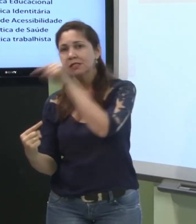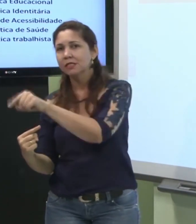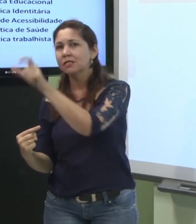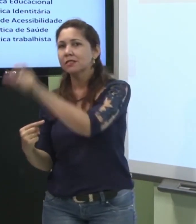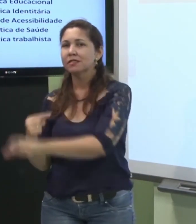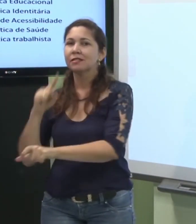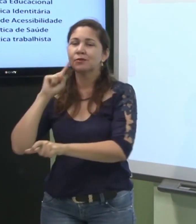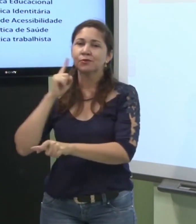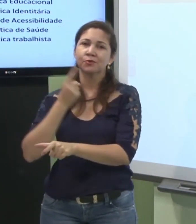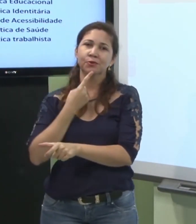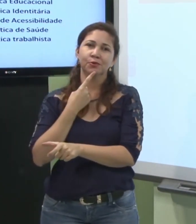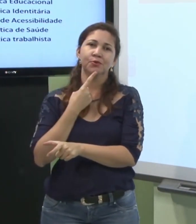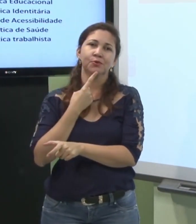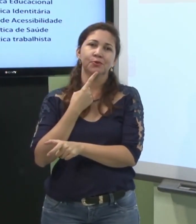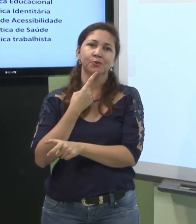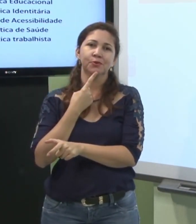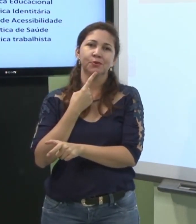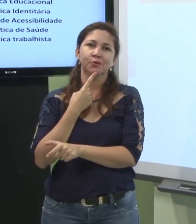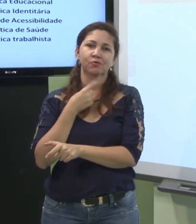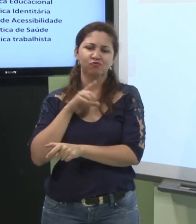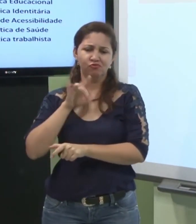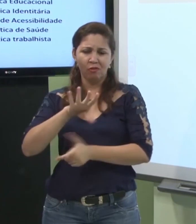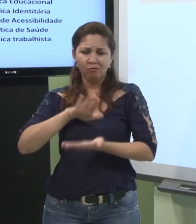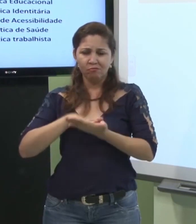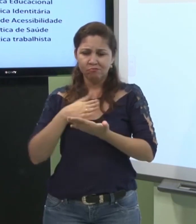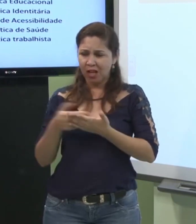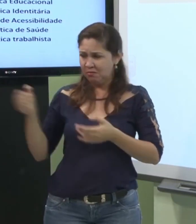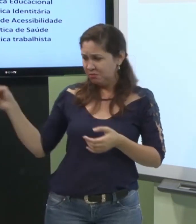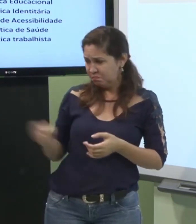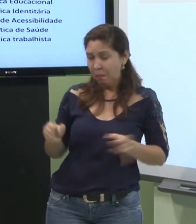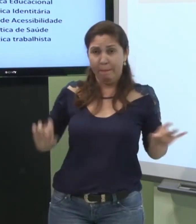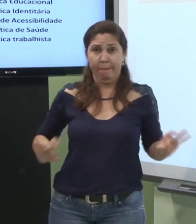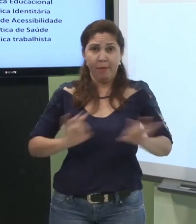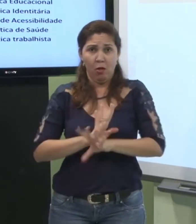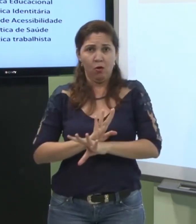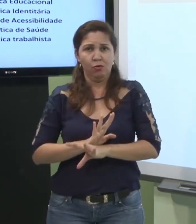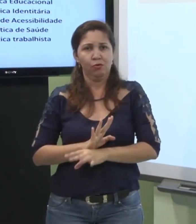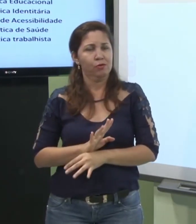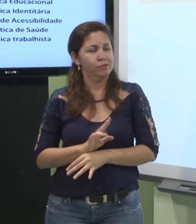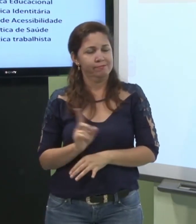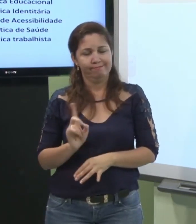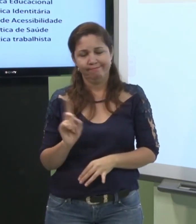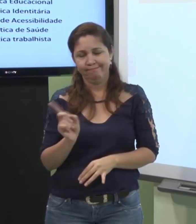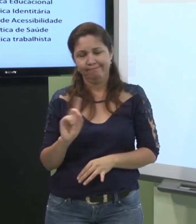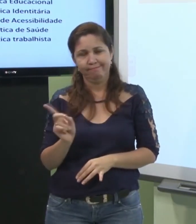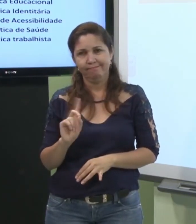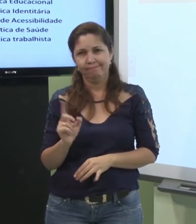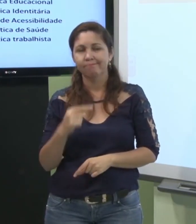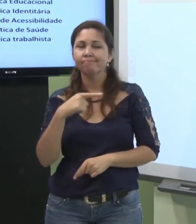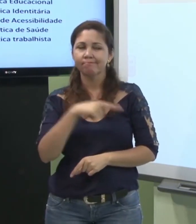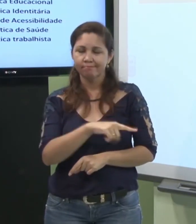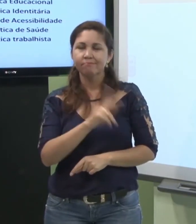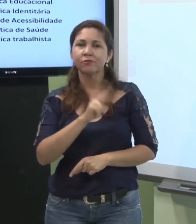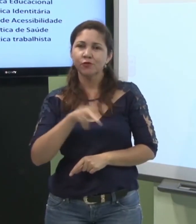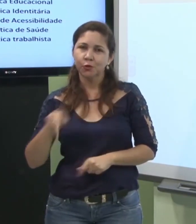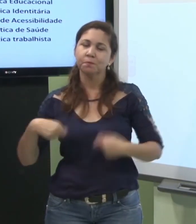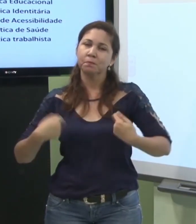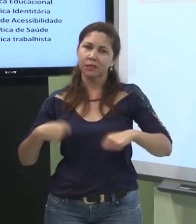metodologia visual para o surdo então colocando o intérprete nesse ambiente educacional vai estar resolvido os